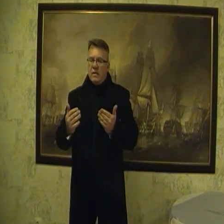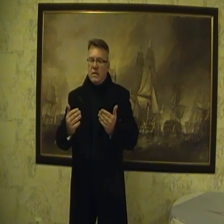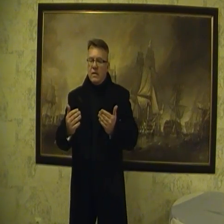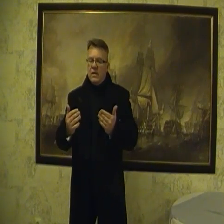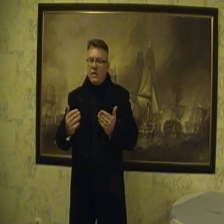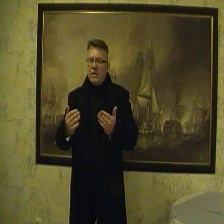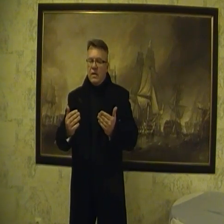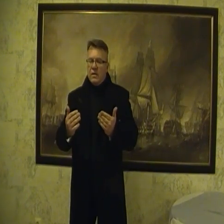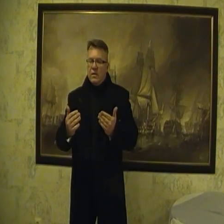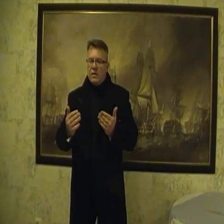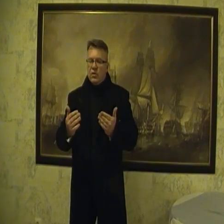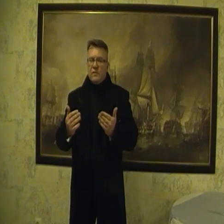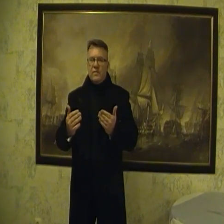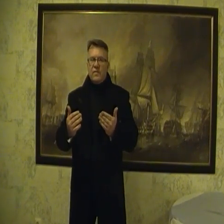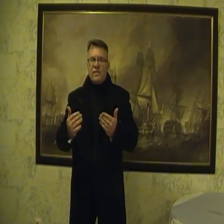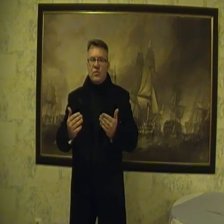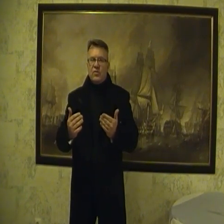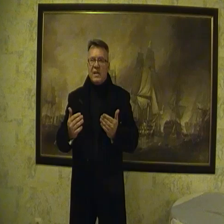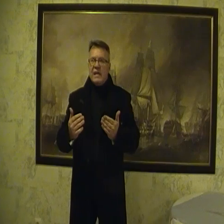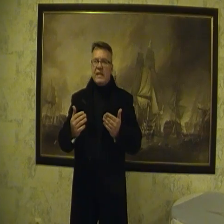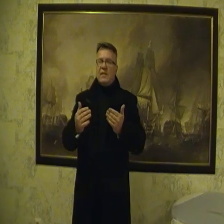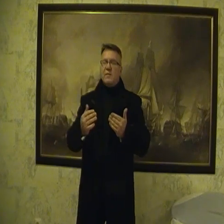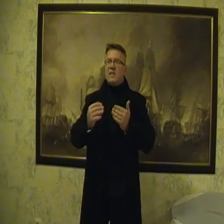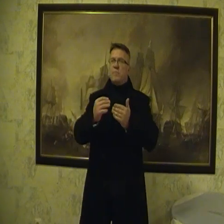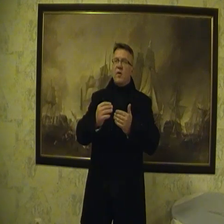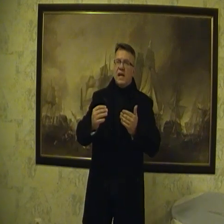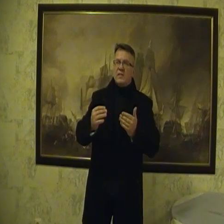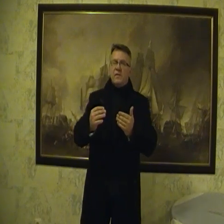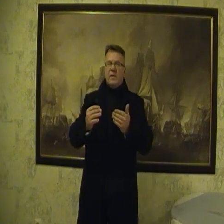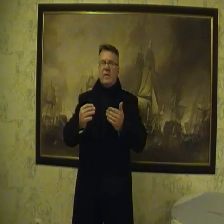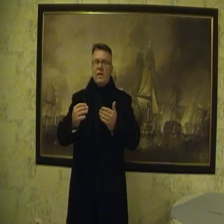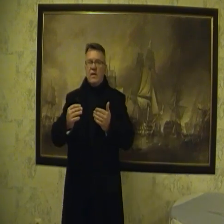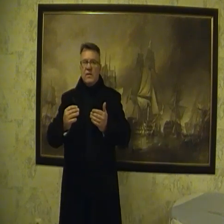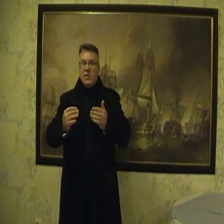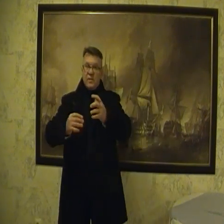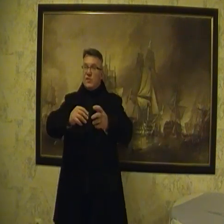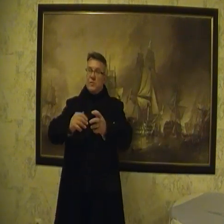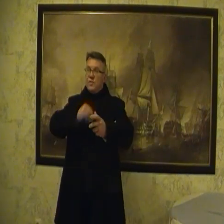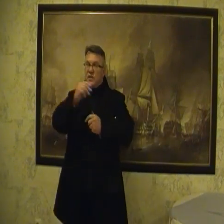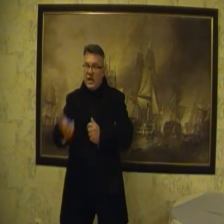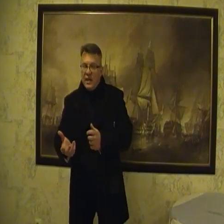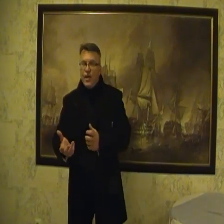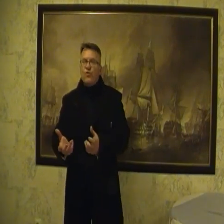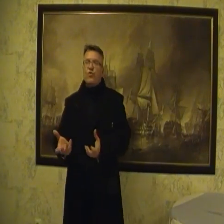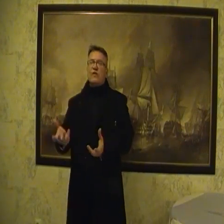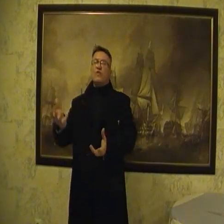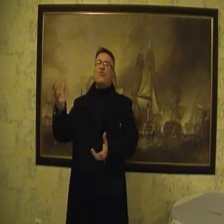i to spowodowało, że ten temat tych bogactw niby został powiedziany, ale został